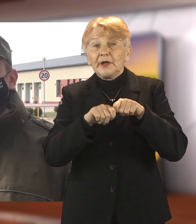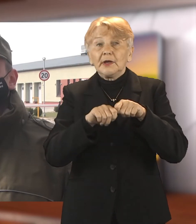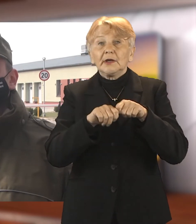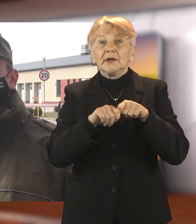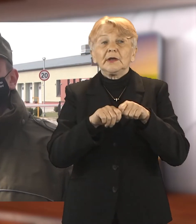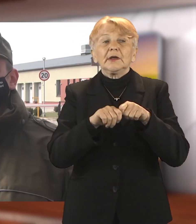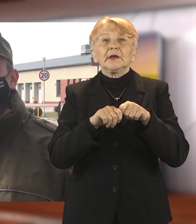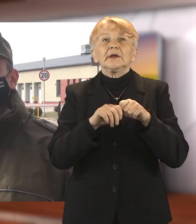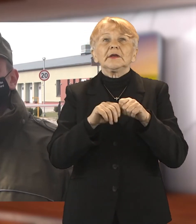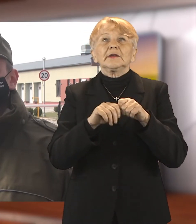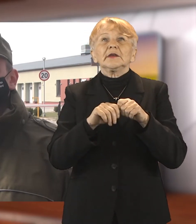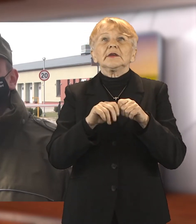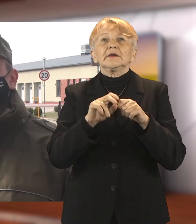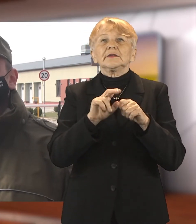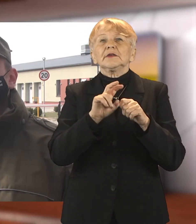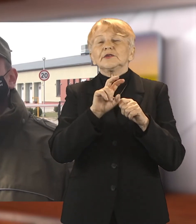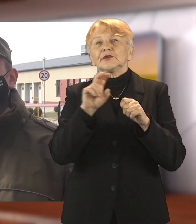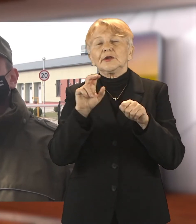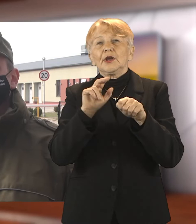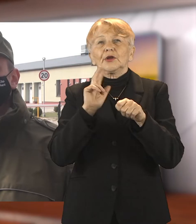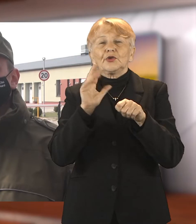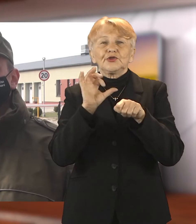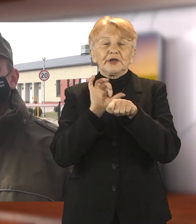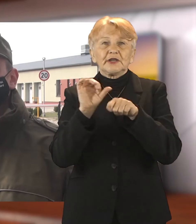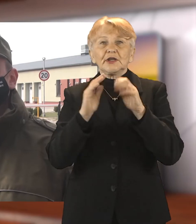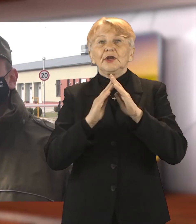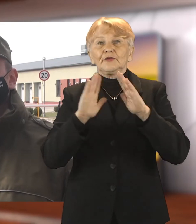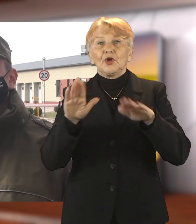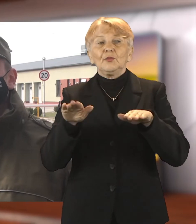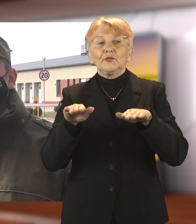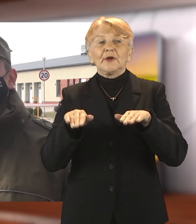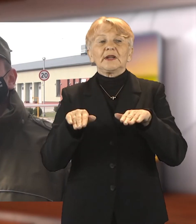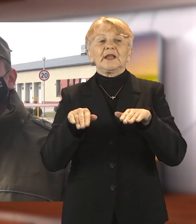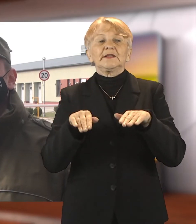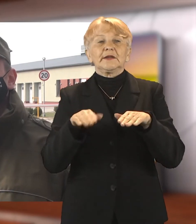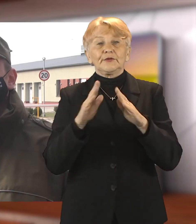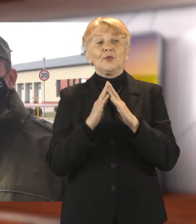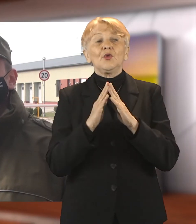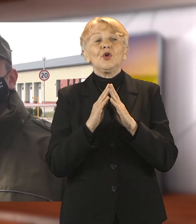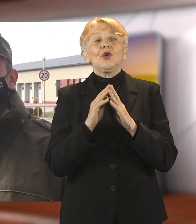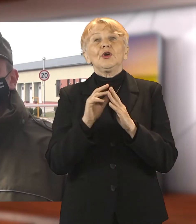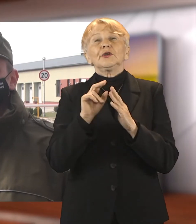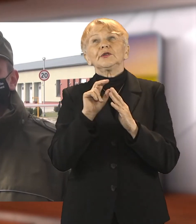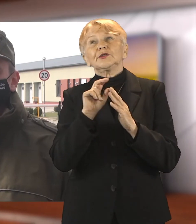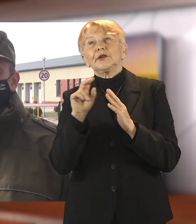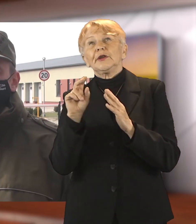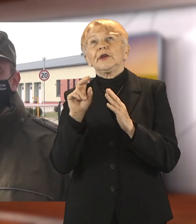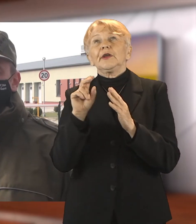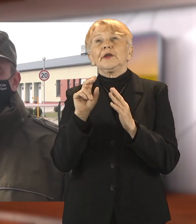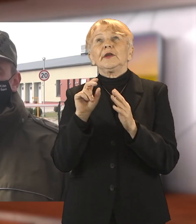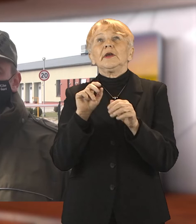Te posterunki usytuowane są przy głównych szlakach komunikacyjnych wiodących z Czech do Polski oraz ze Słowacji do Polski.